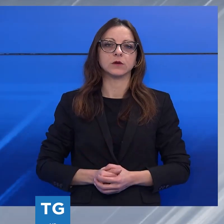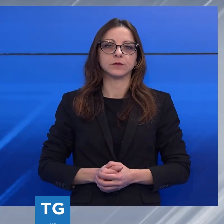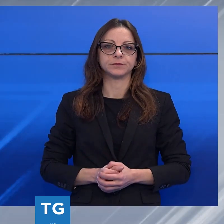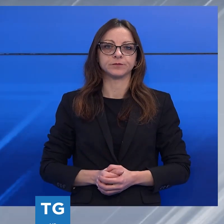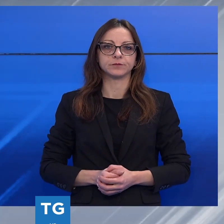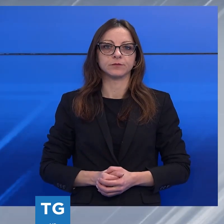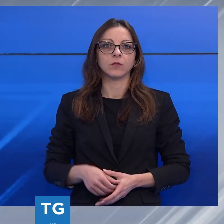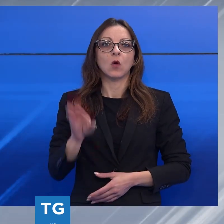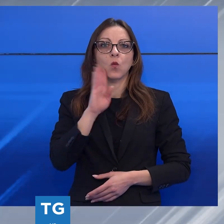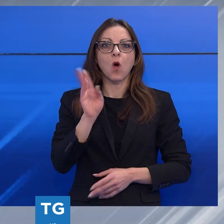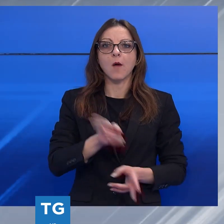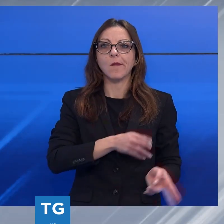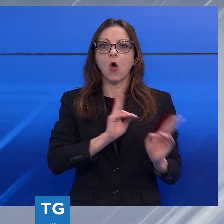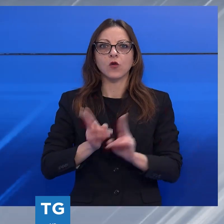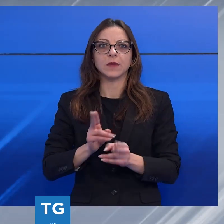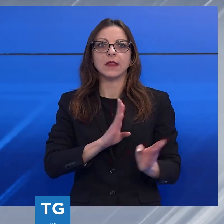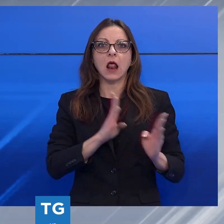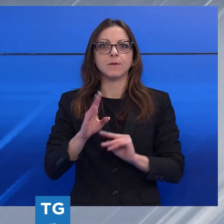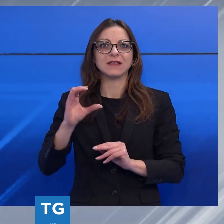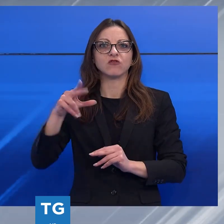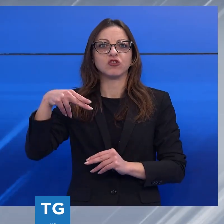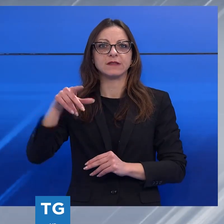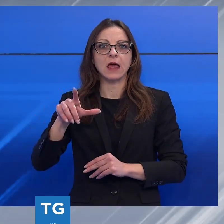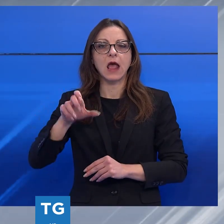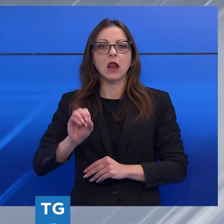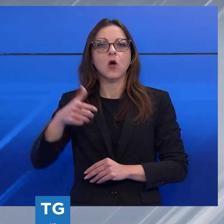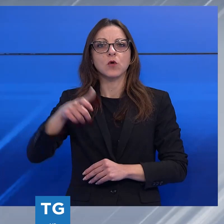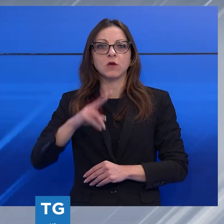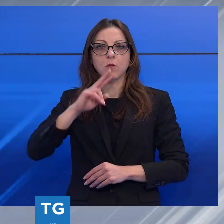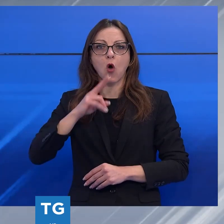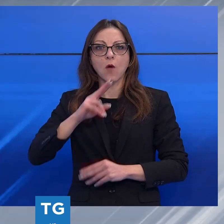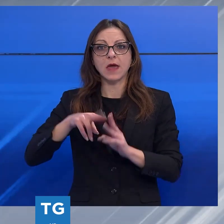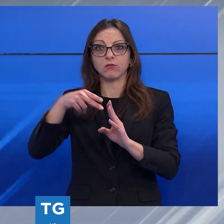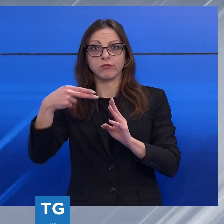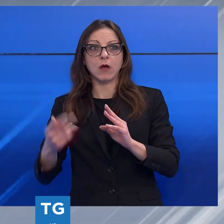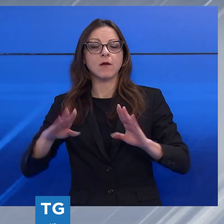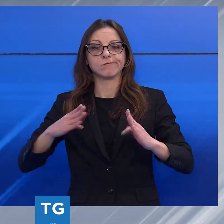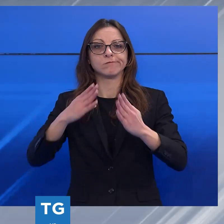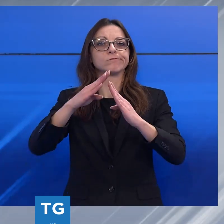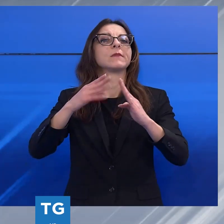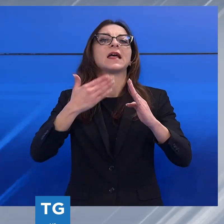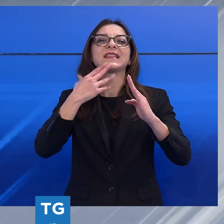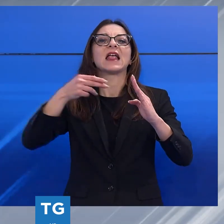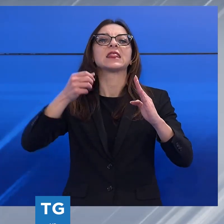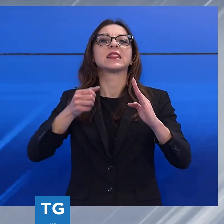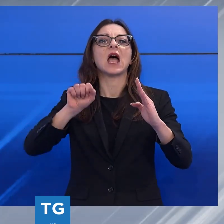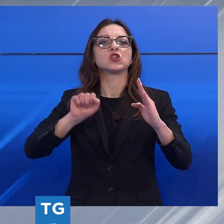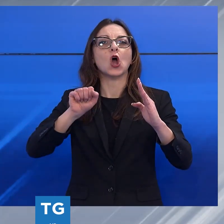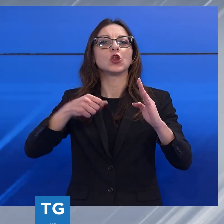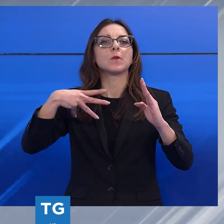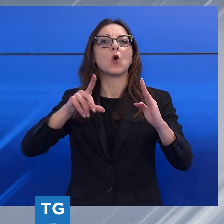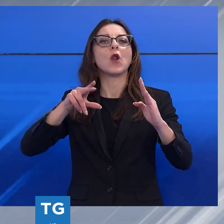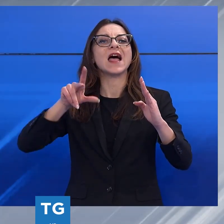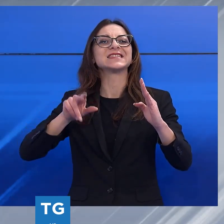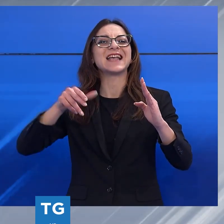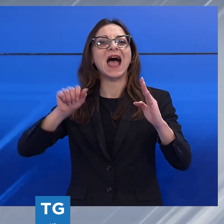'ospedale Cisanello di Pisa dopo una caduta avvenuta nel pomeriggio durante un'escursione all'Alpe di Sant'Antonio di Molazzana, in